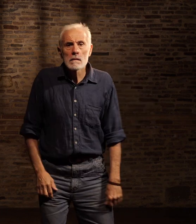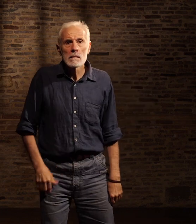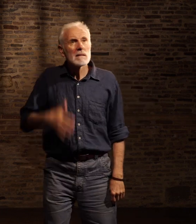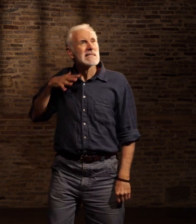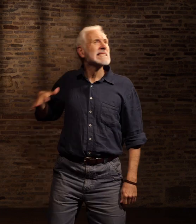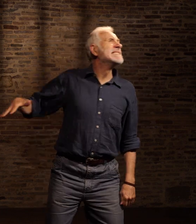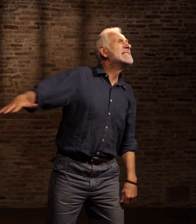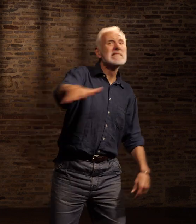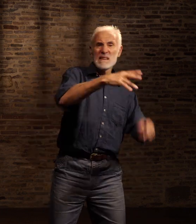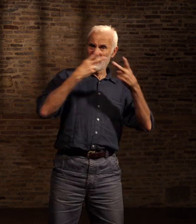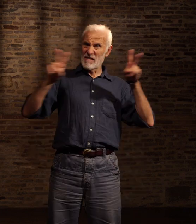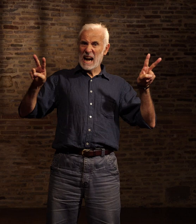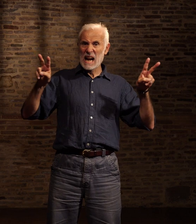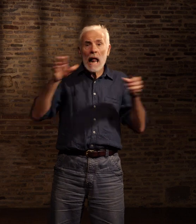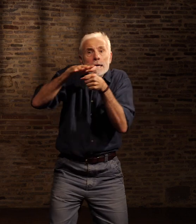Un lieu diabolique